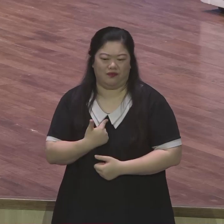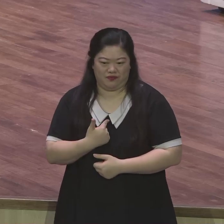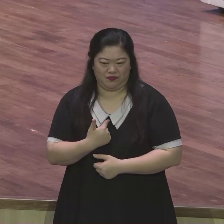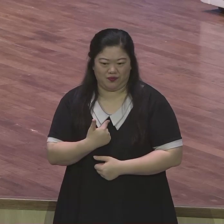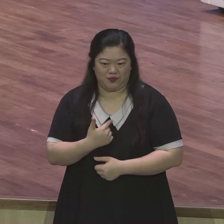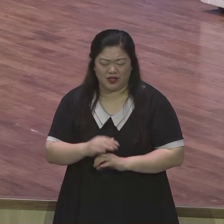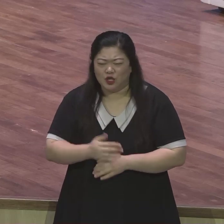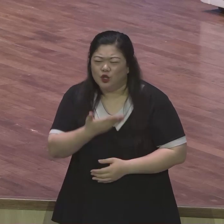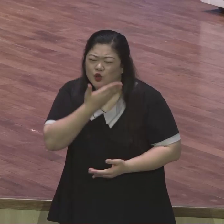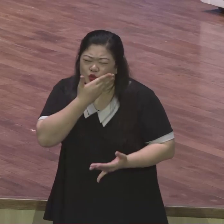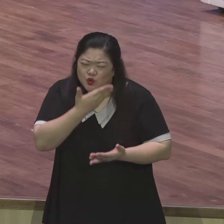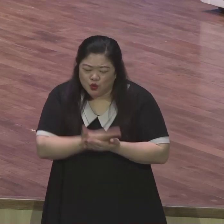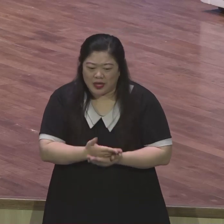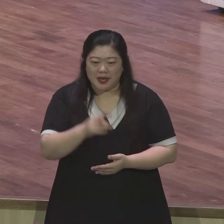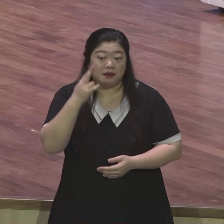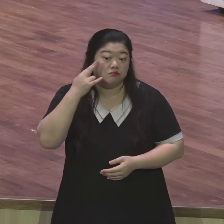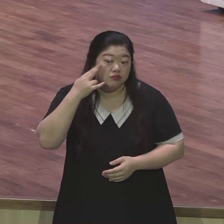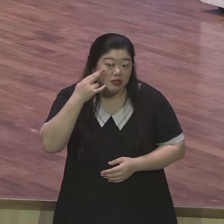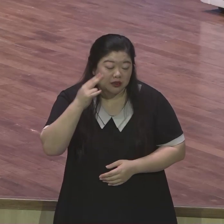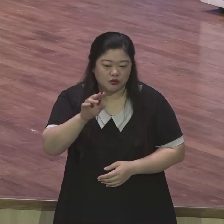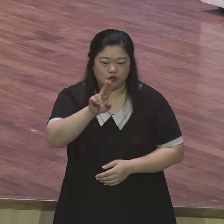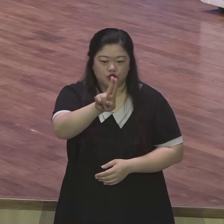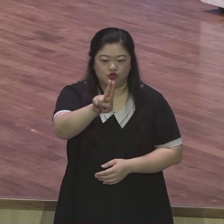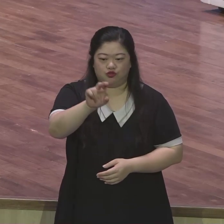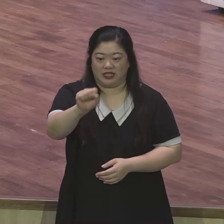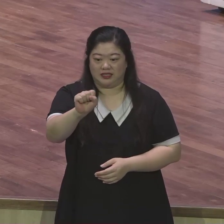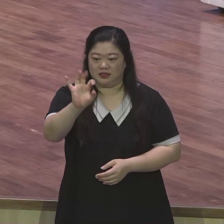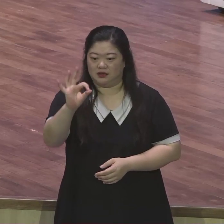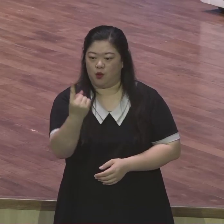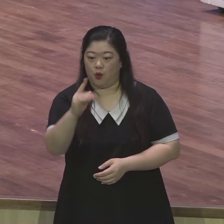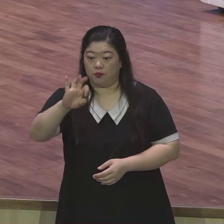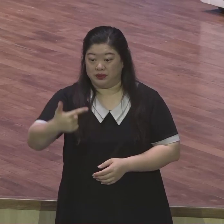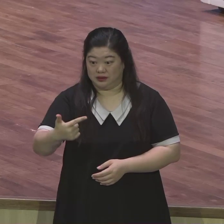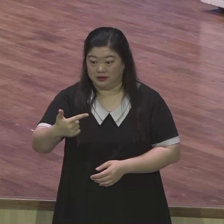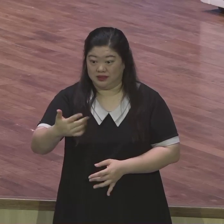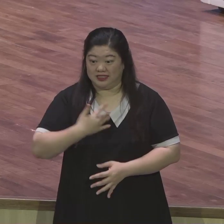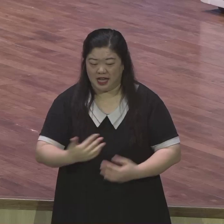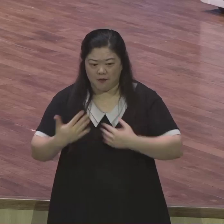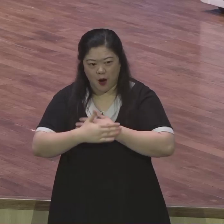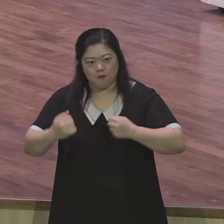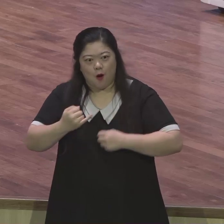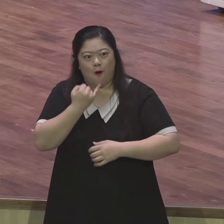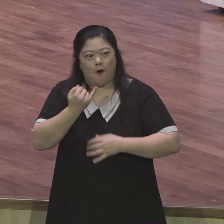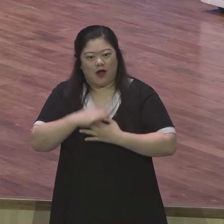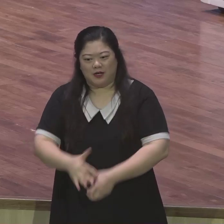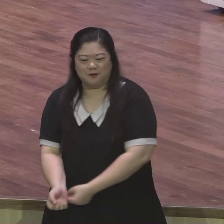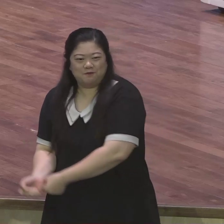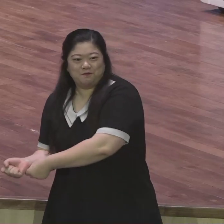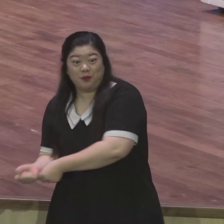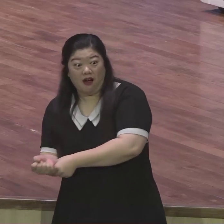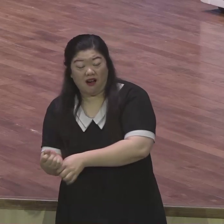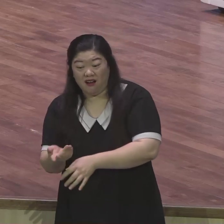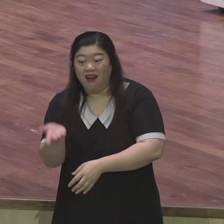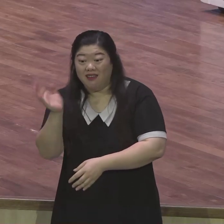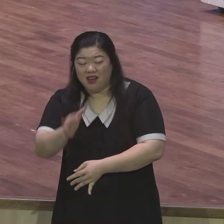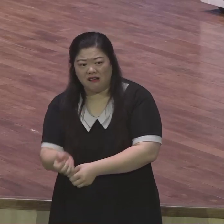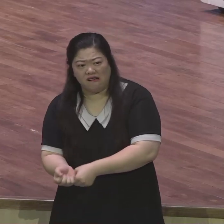시합이 US 오픈 예선전이었는데 너무 컨디션도 좋아하고 잘할 거라고 예상했는데 너무 안 되는 거예요